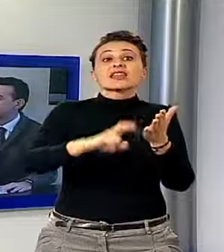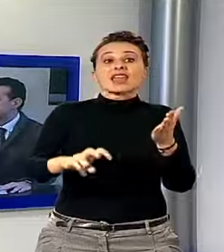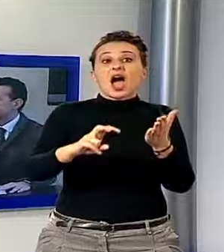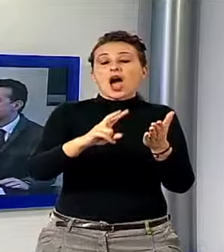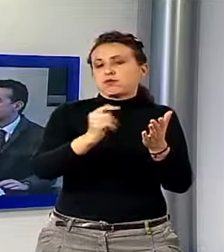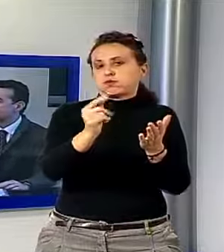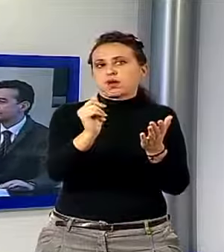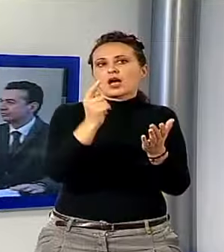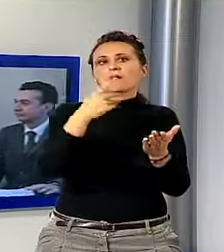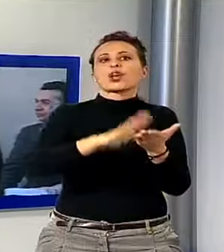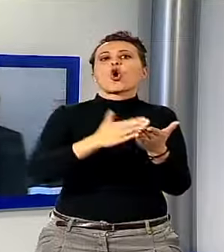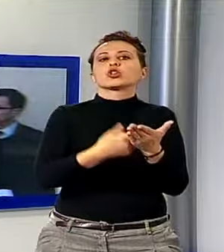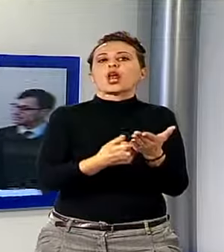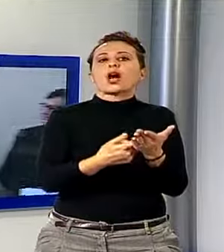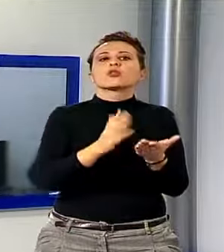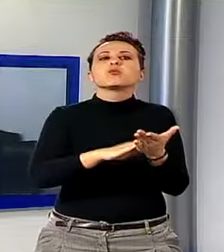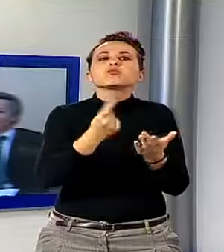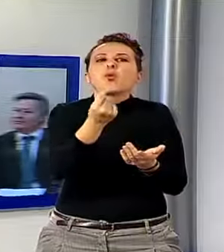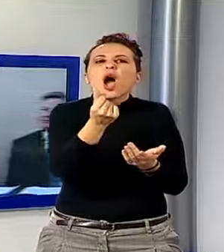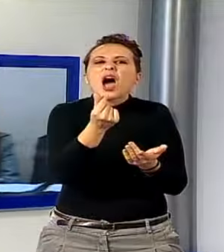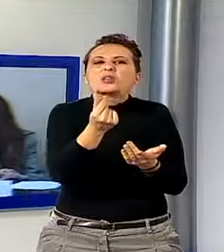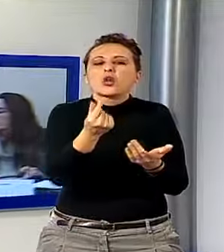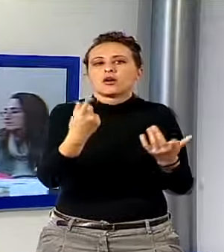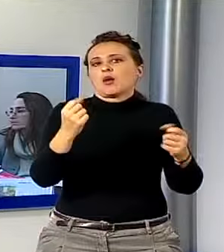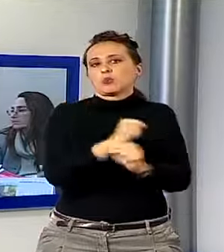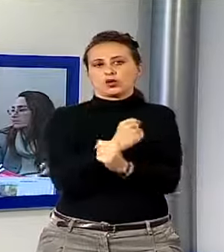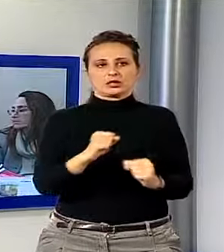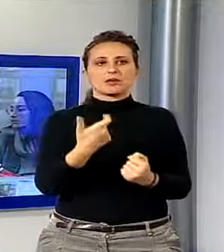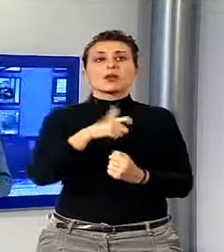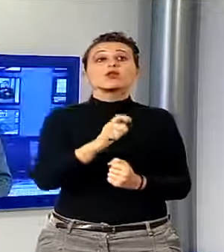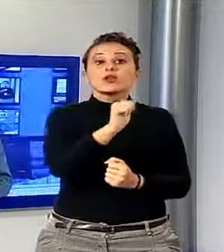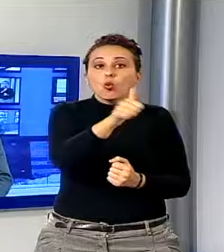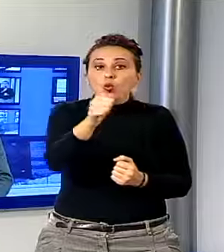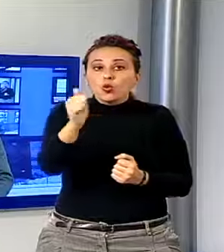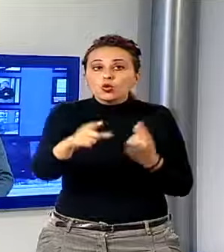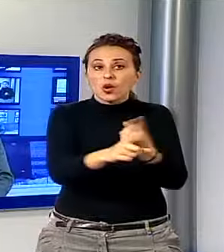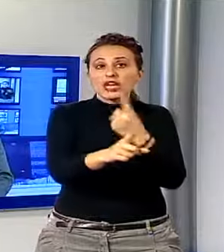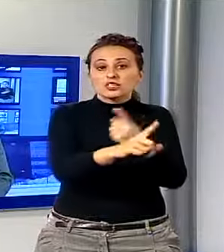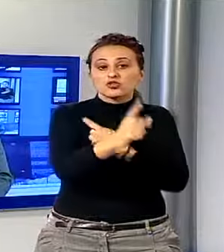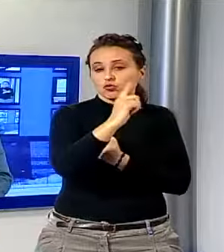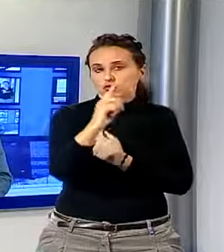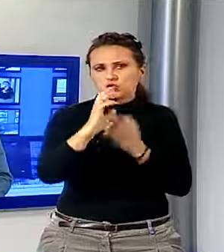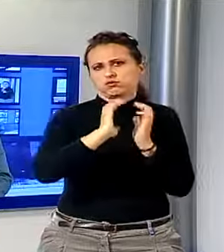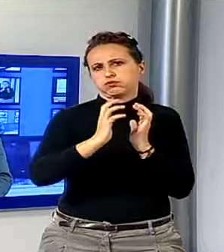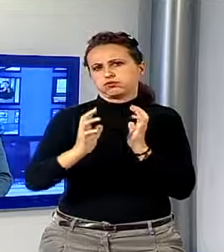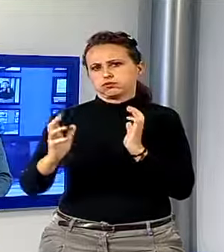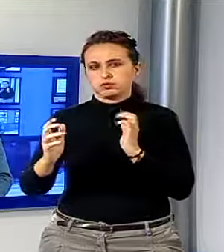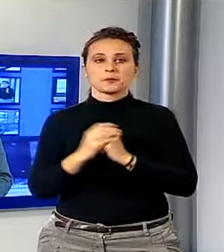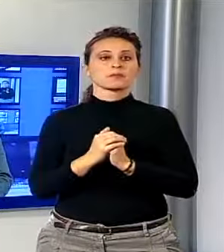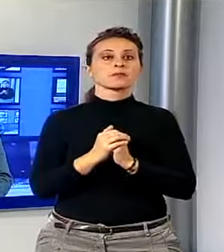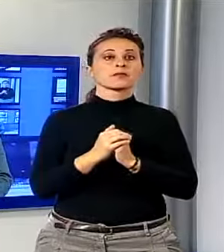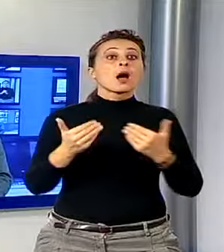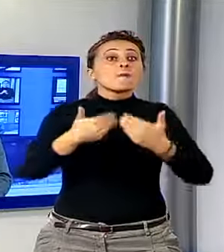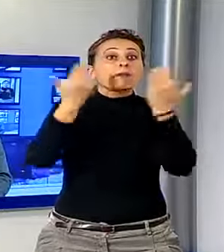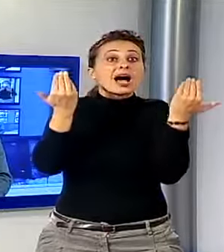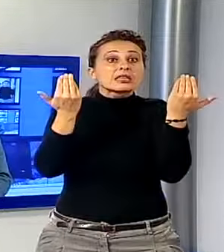dato che ogni contratto verrà elaborato a seconda delle esigenze della coppia. Un furgone ha sfondato questa